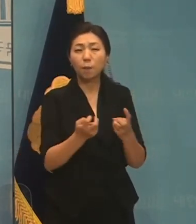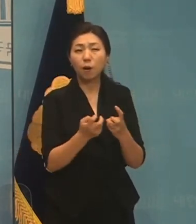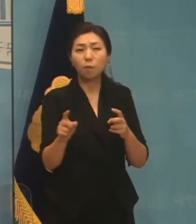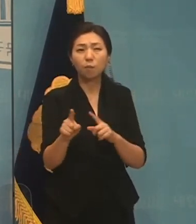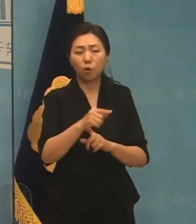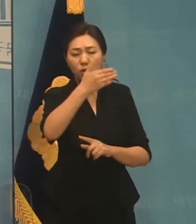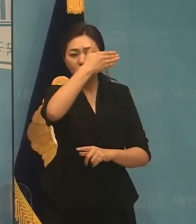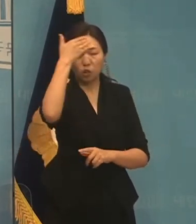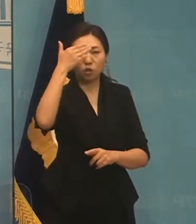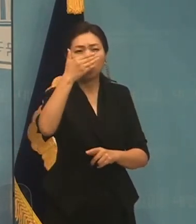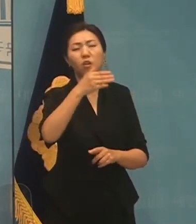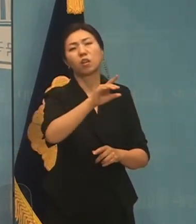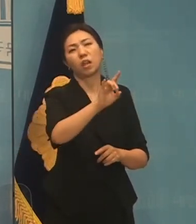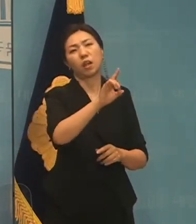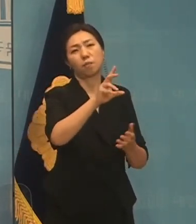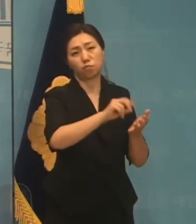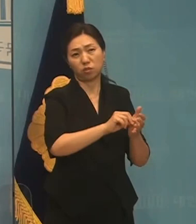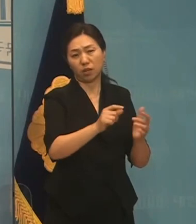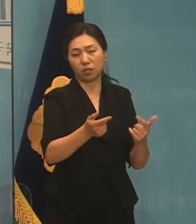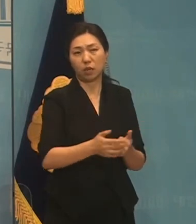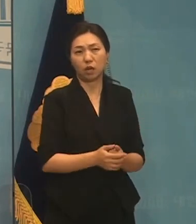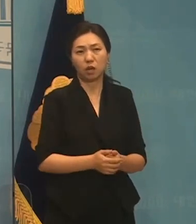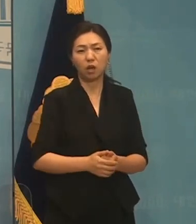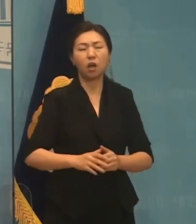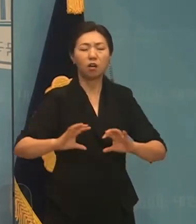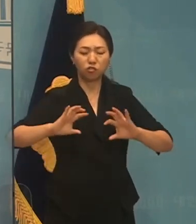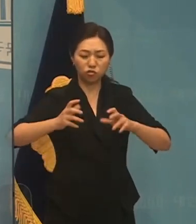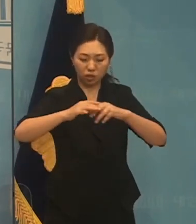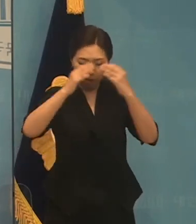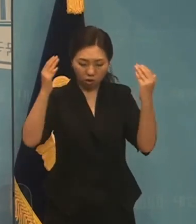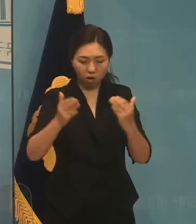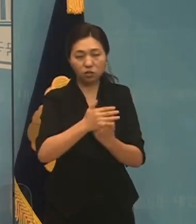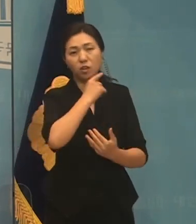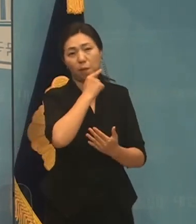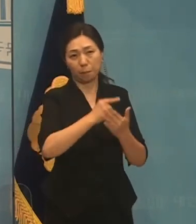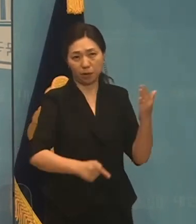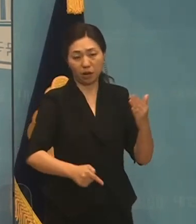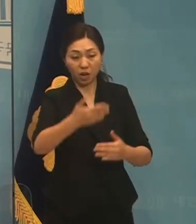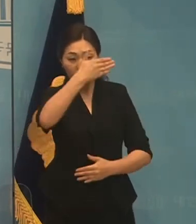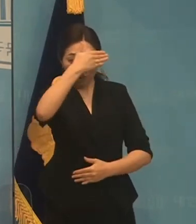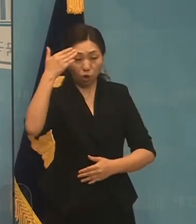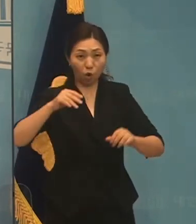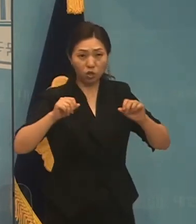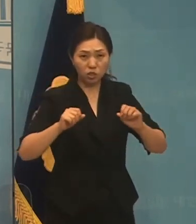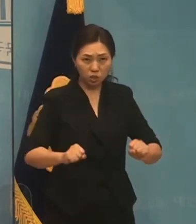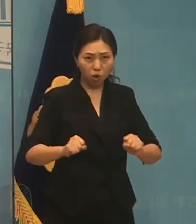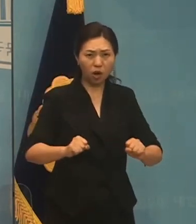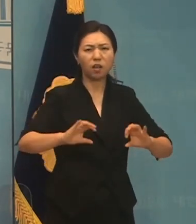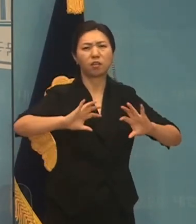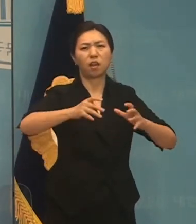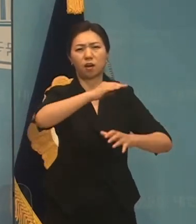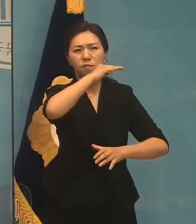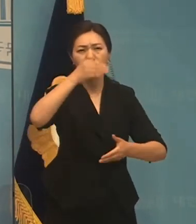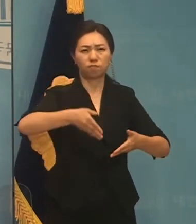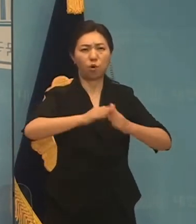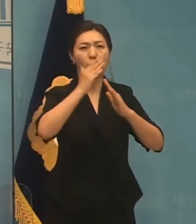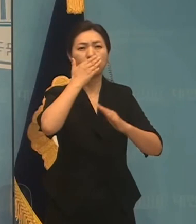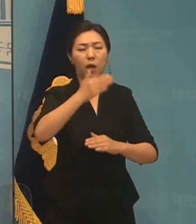국가적인 손실입니다. 그래서 청년이 있어야 날아갔습니다. 요즘